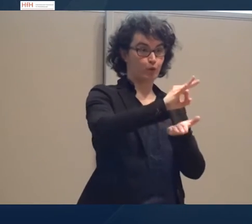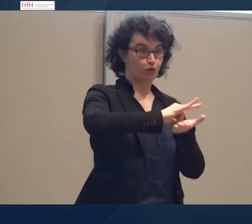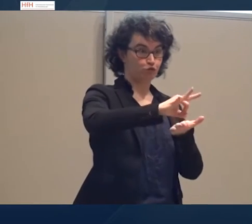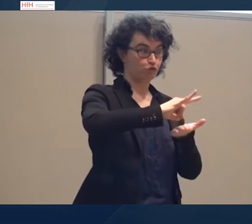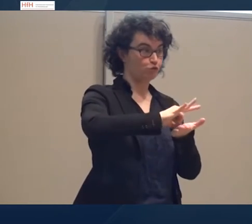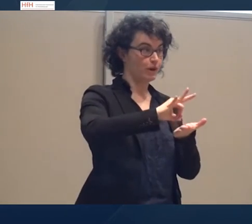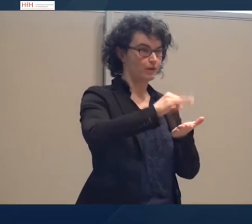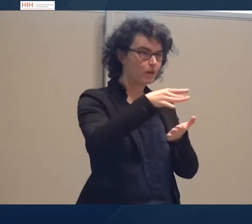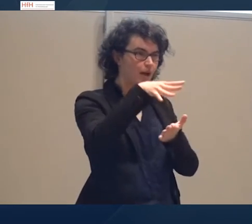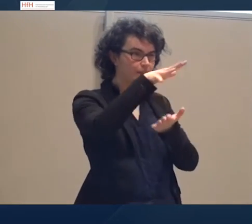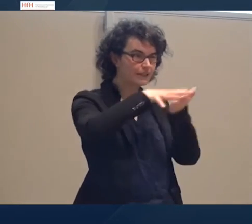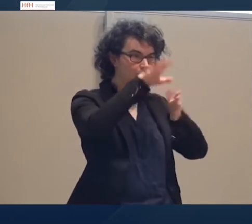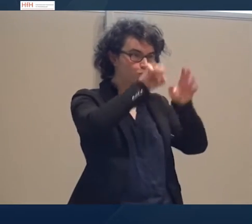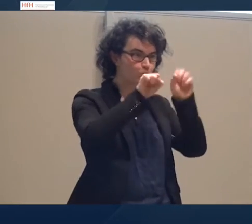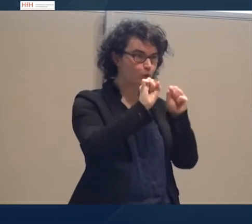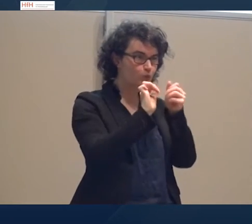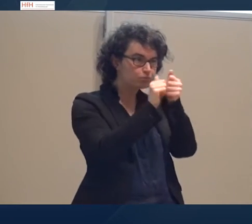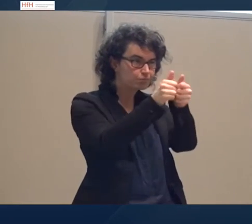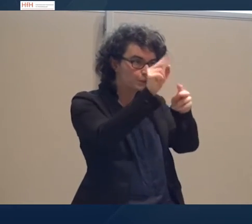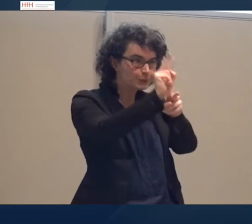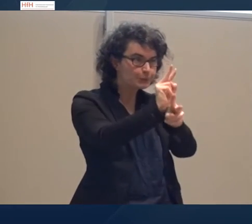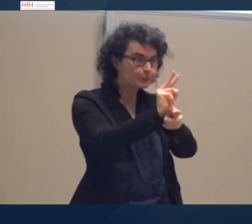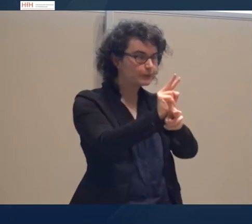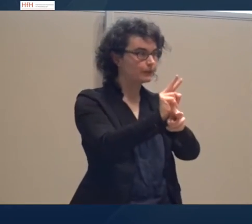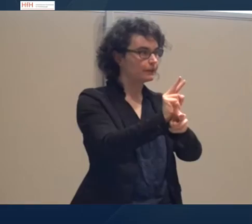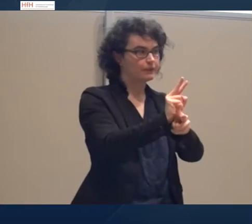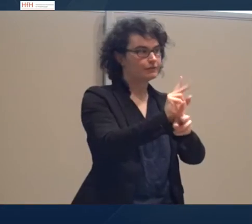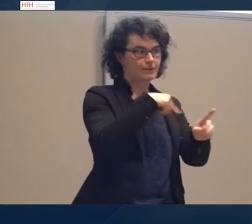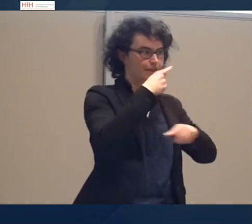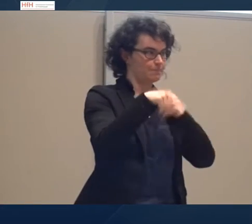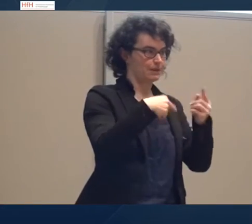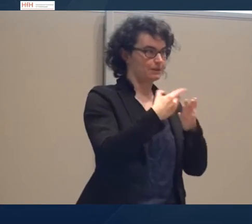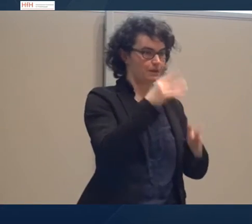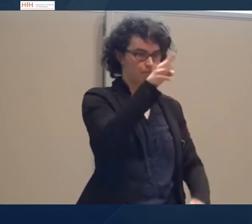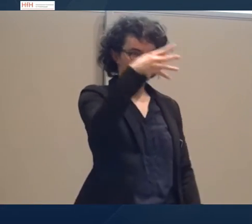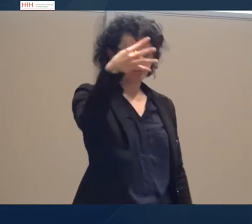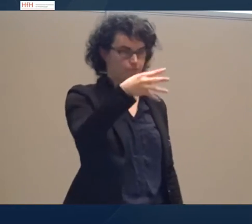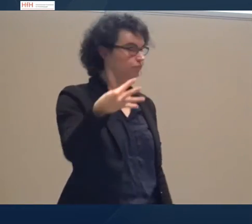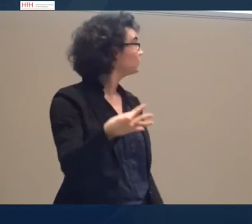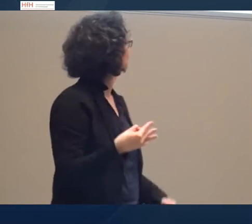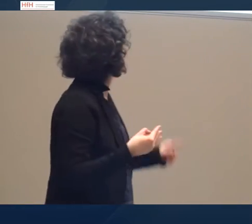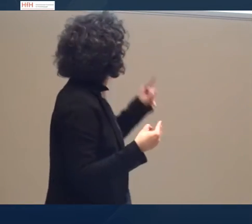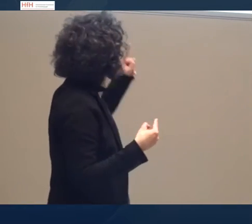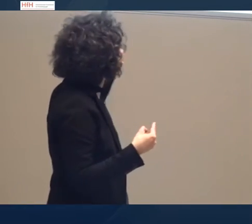verfolgen, kommen wir, ich das bei allen Texten, auf die Einleitung, auf den Schluss.